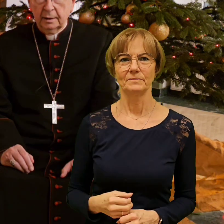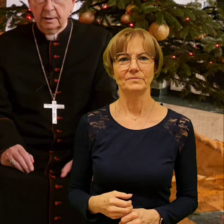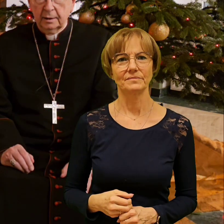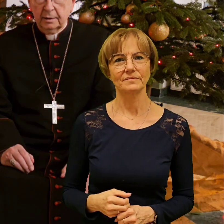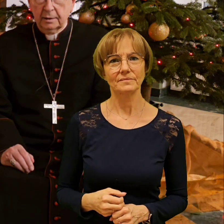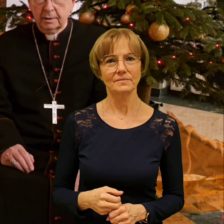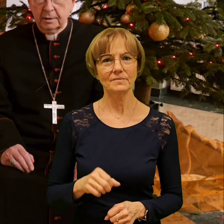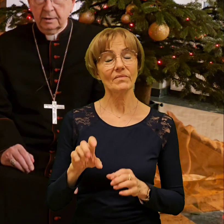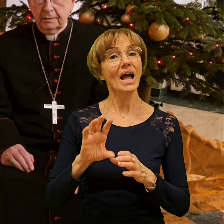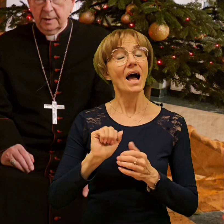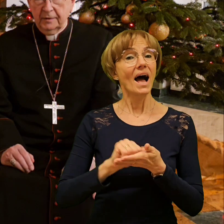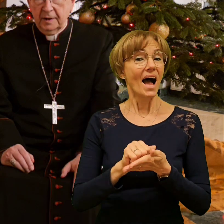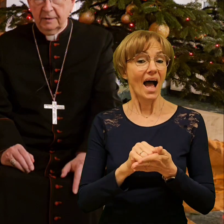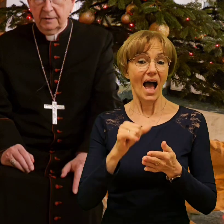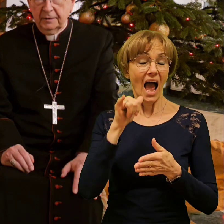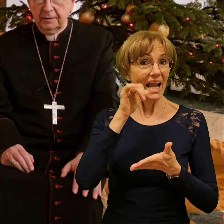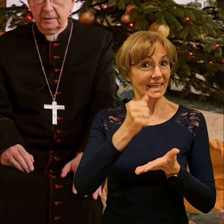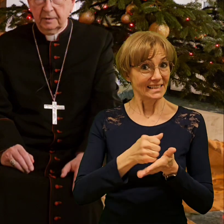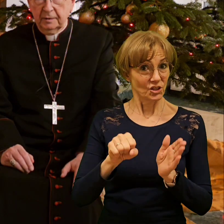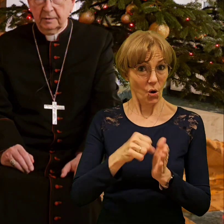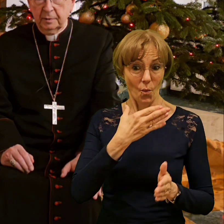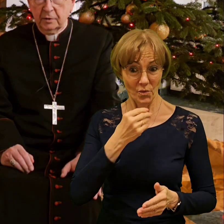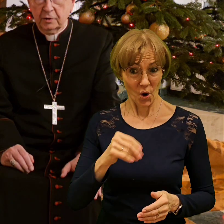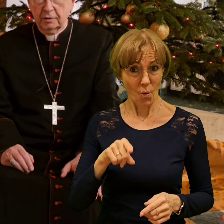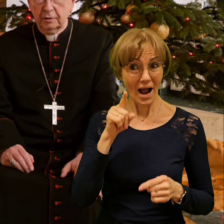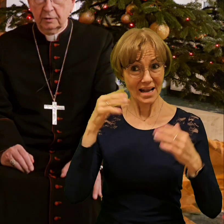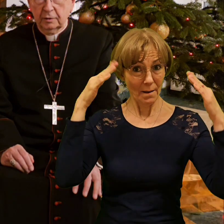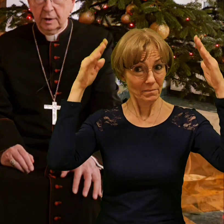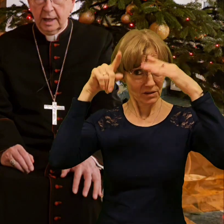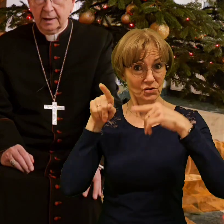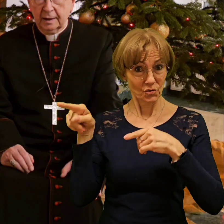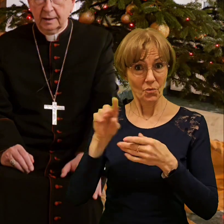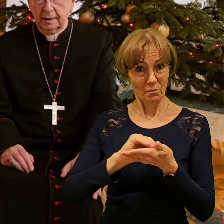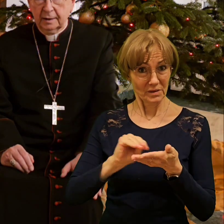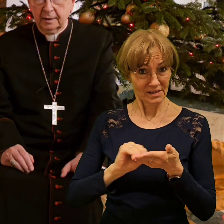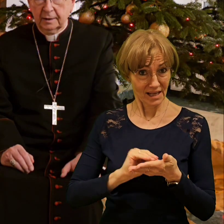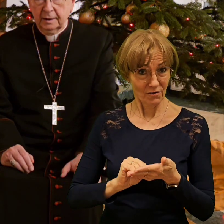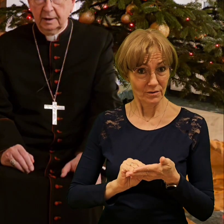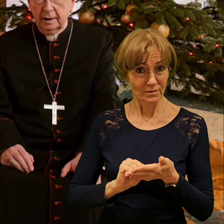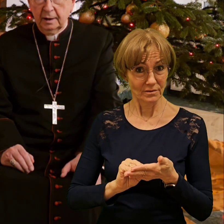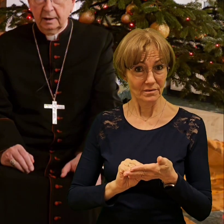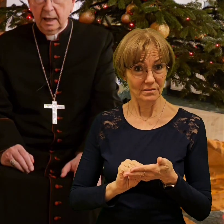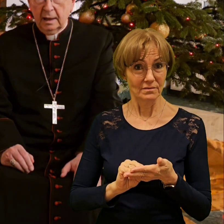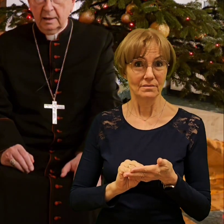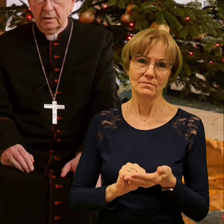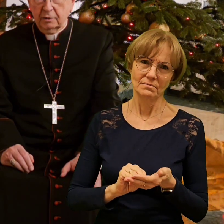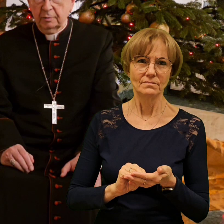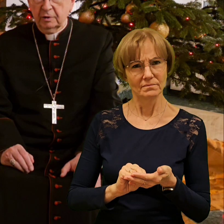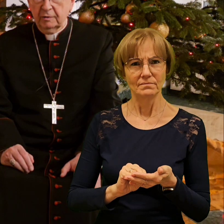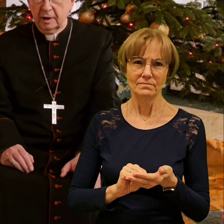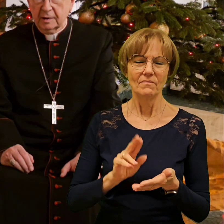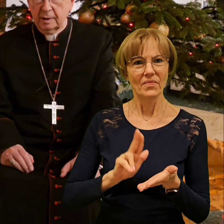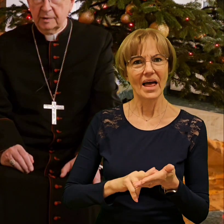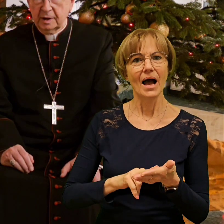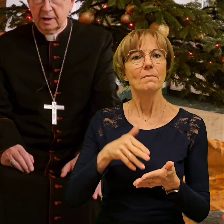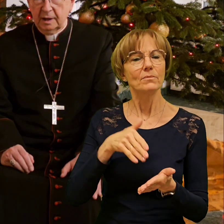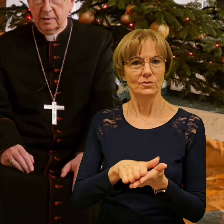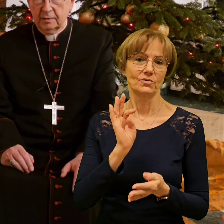Co pewnie w początku tak, a nie to szybko wyrosłem z tych listów,